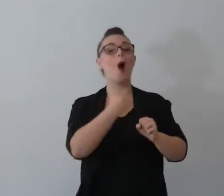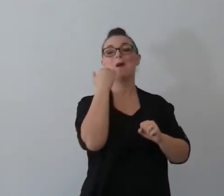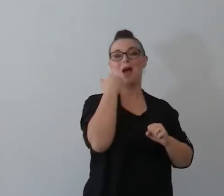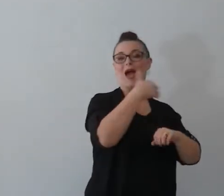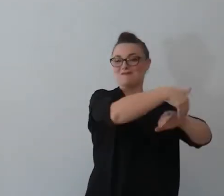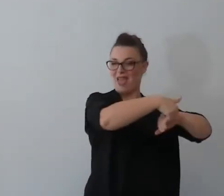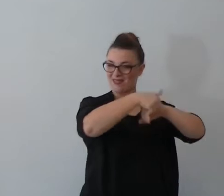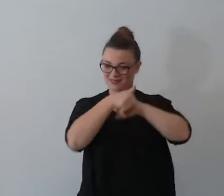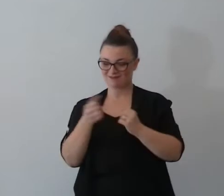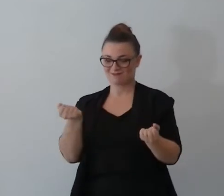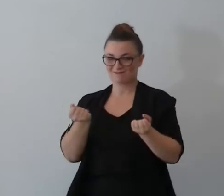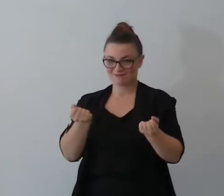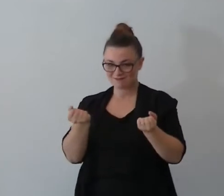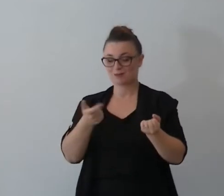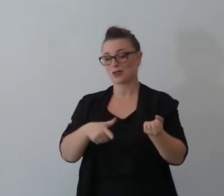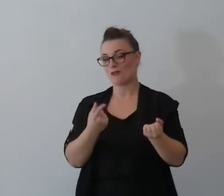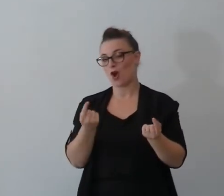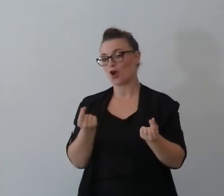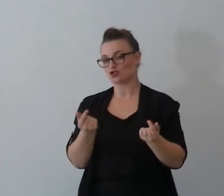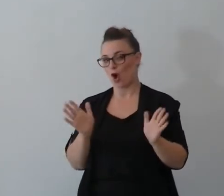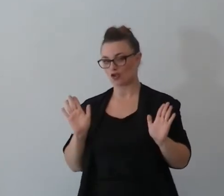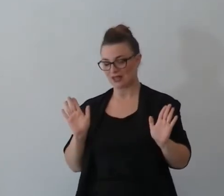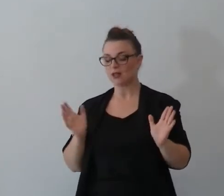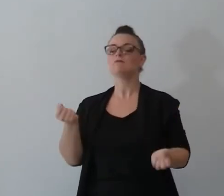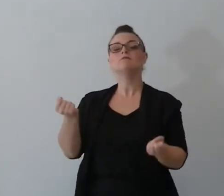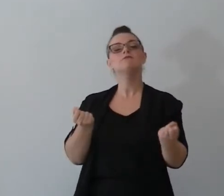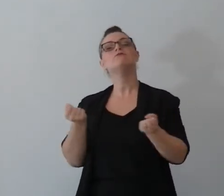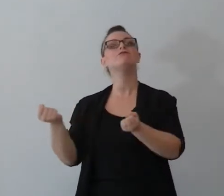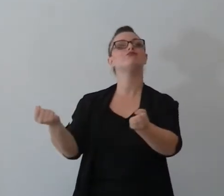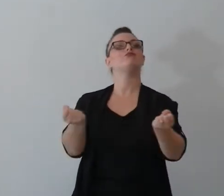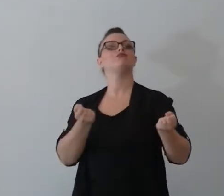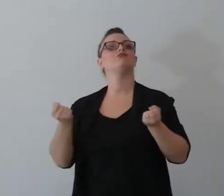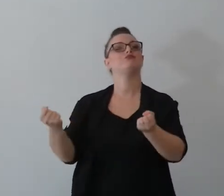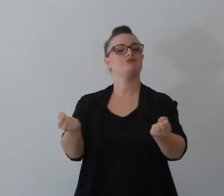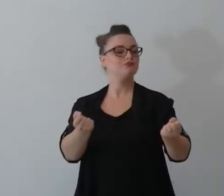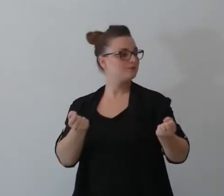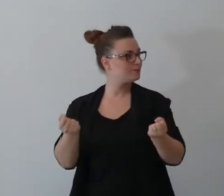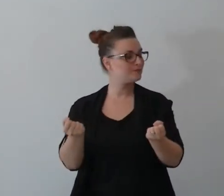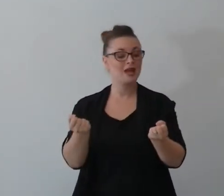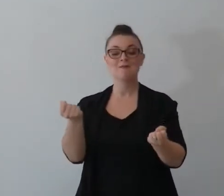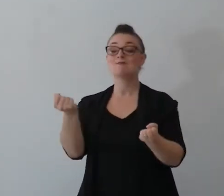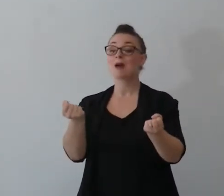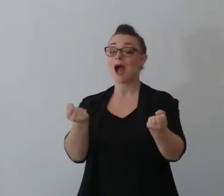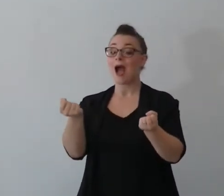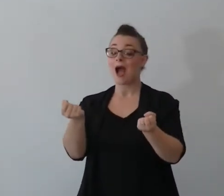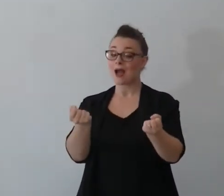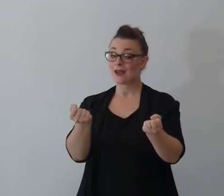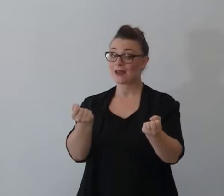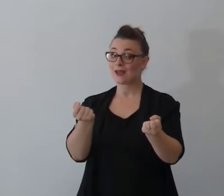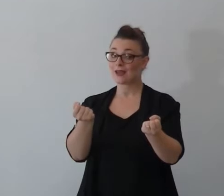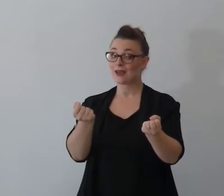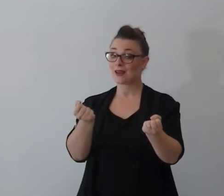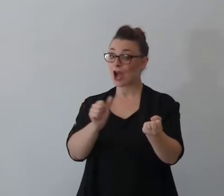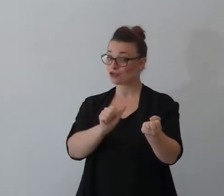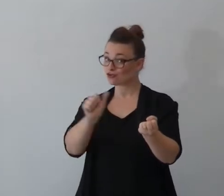e da mamma la macchina è costosa e vanno in giro con la macchina e la macchina viene utilizzata non soltanto